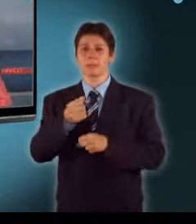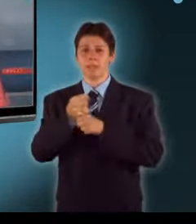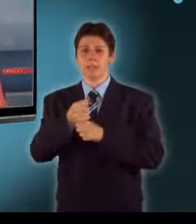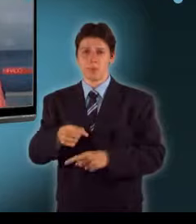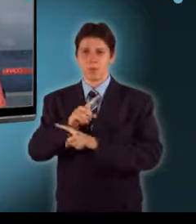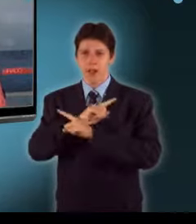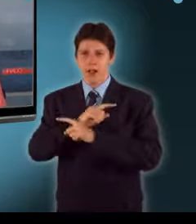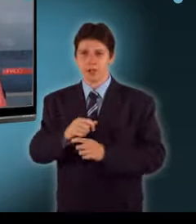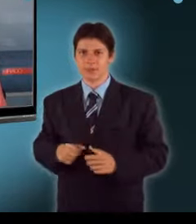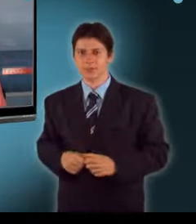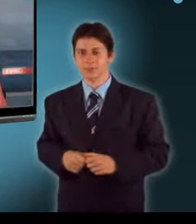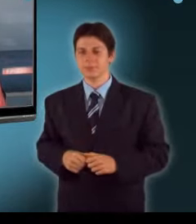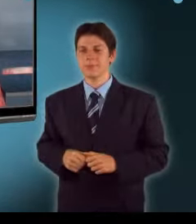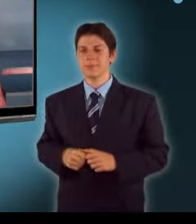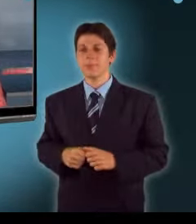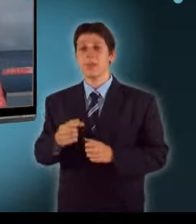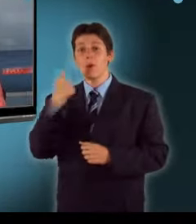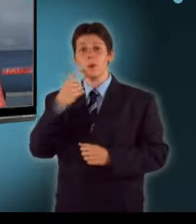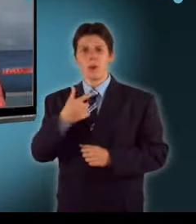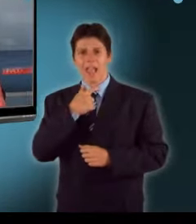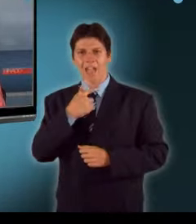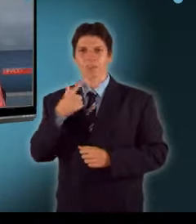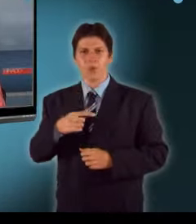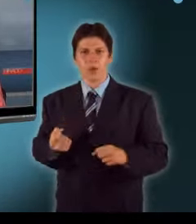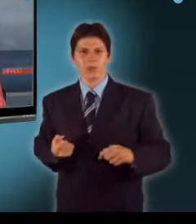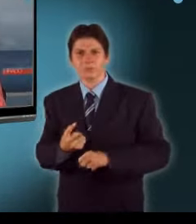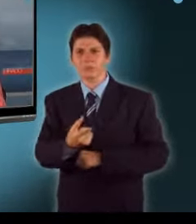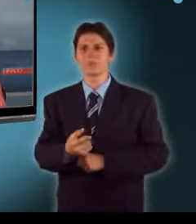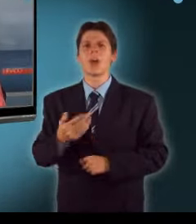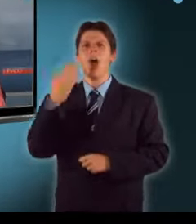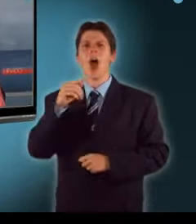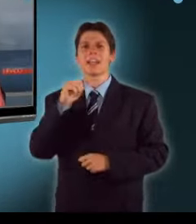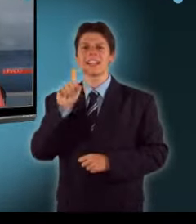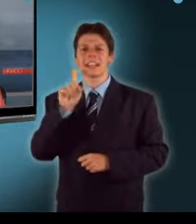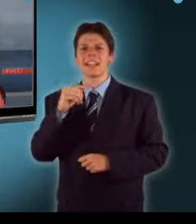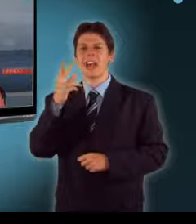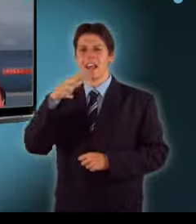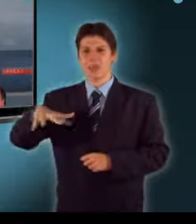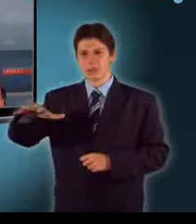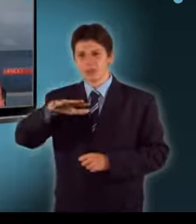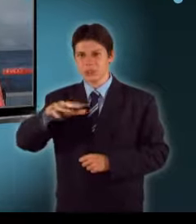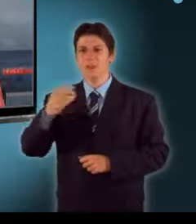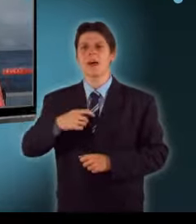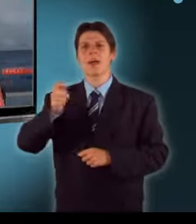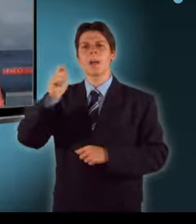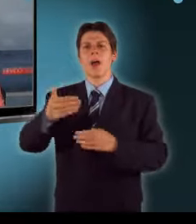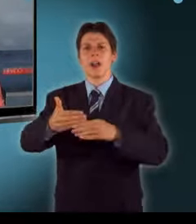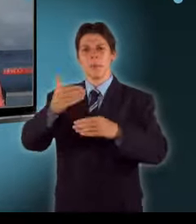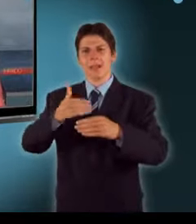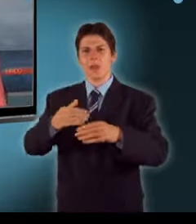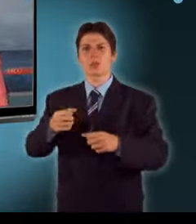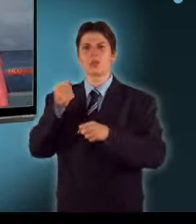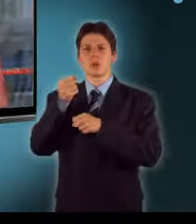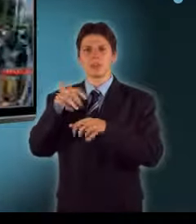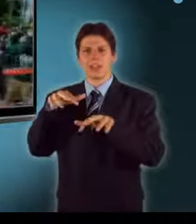fele egy tüntetést a Haiti rendőrség. A tiltakozók a parlament épülete előtt gyülekeztek, és a minimálbér emelését követelték.